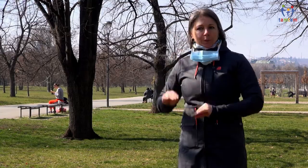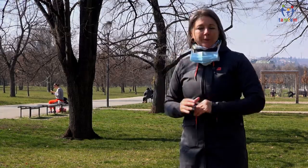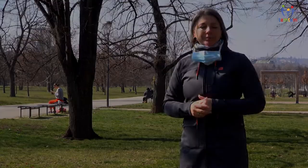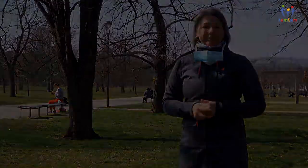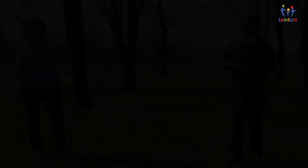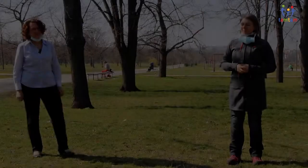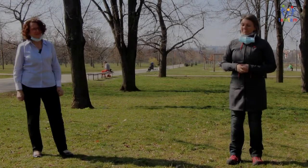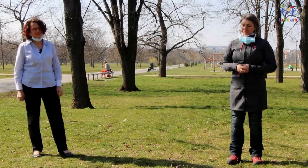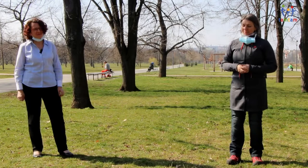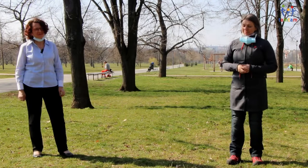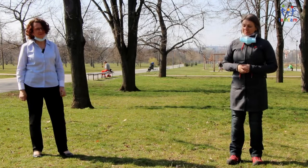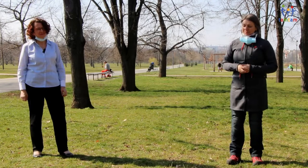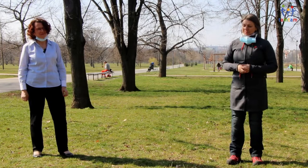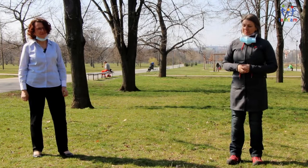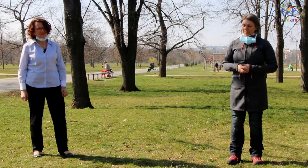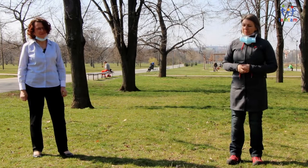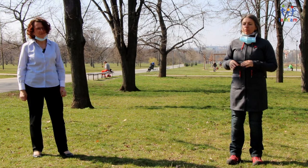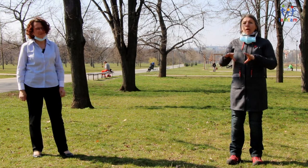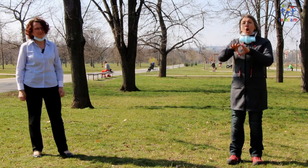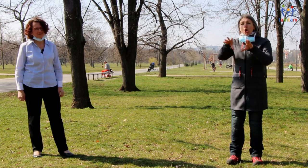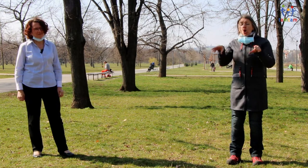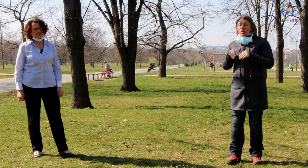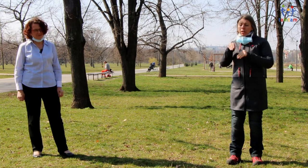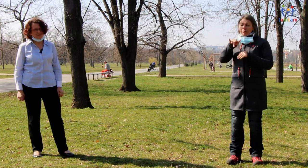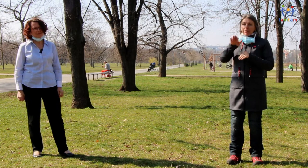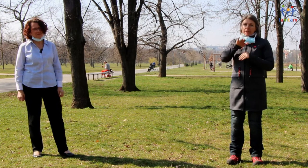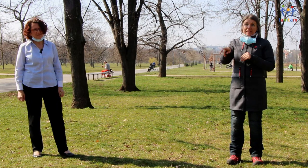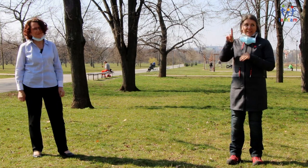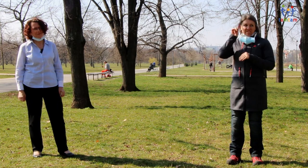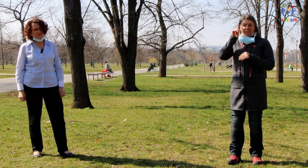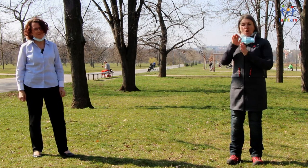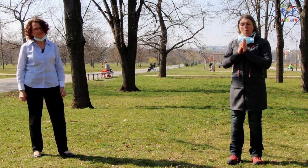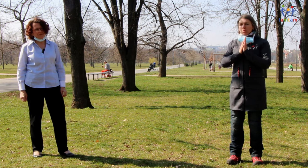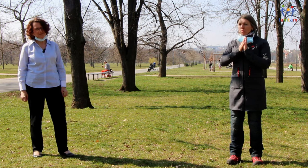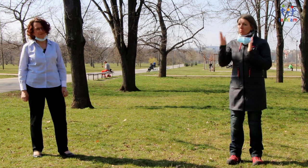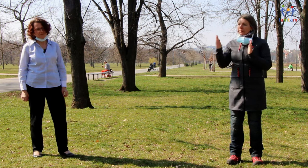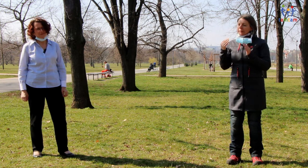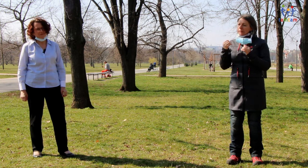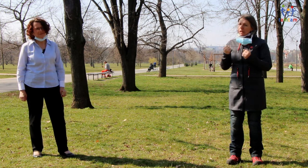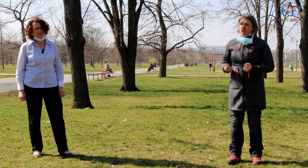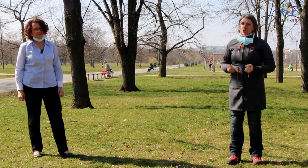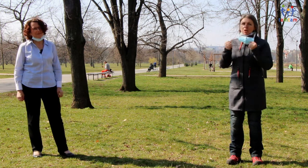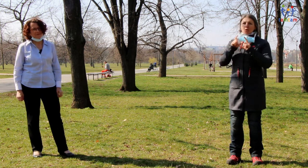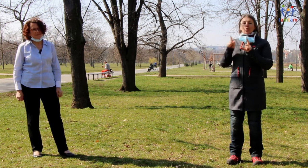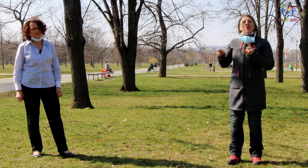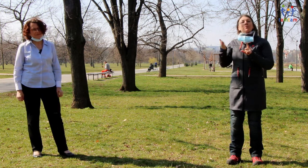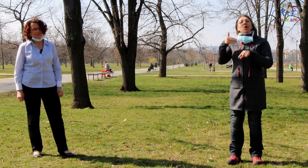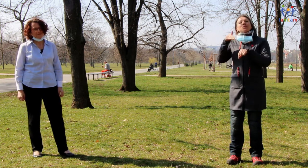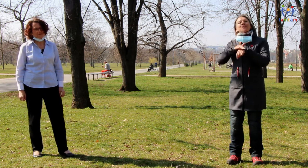Pro rodiny s dětmi je tohle období extrémně náročné, protože dětem je narušen denní běžný režim. Co